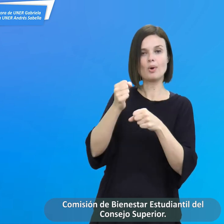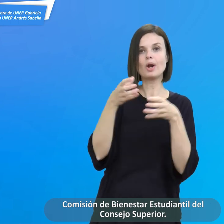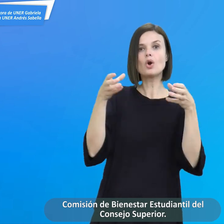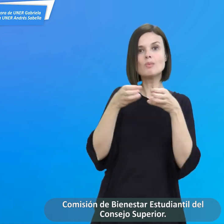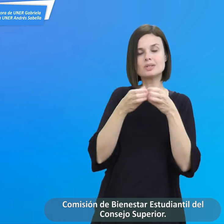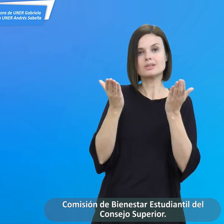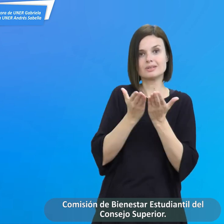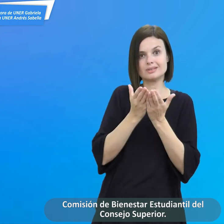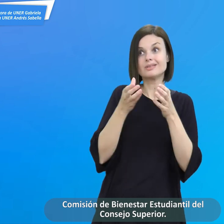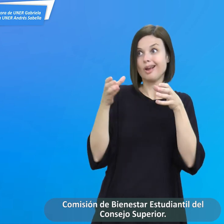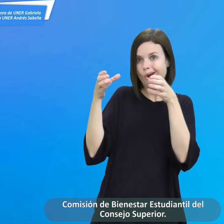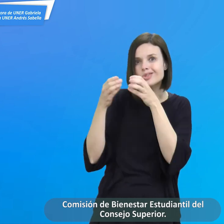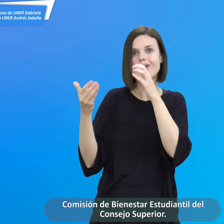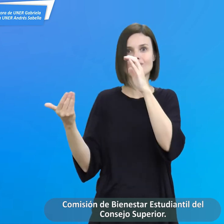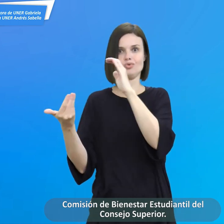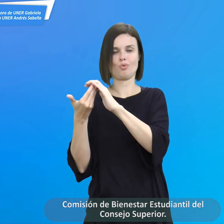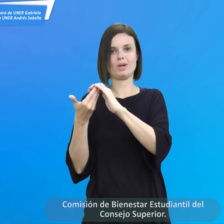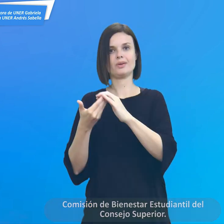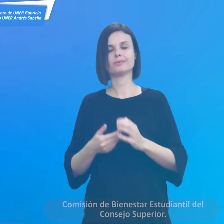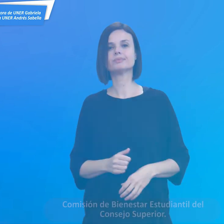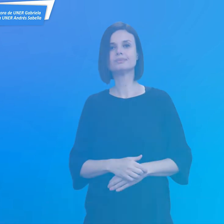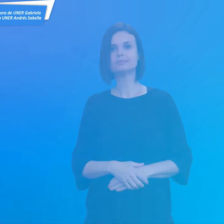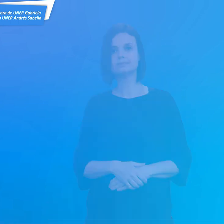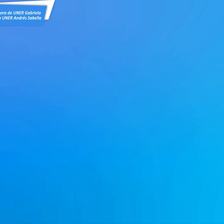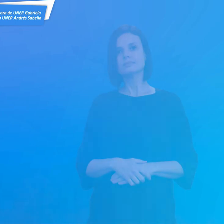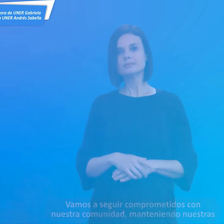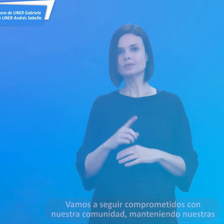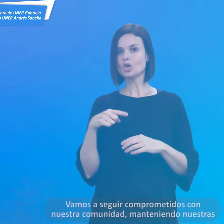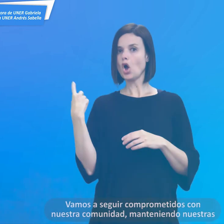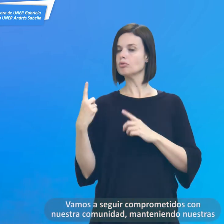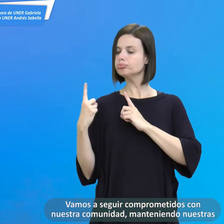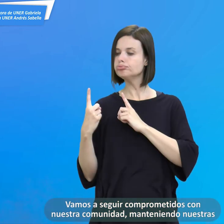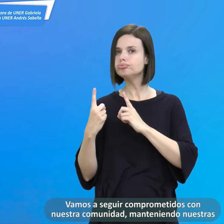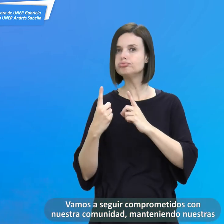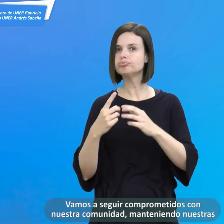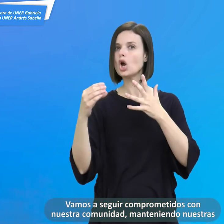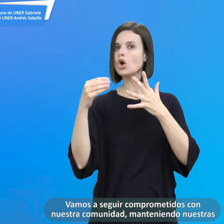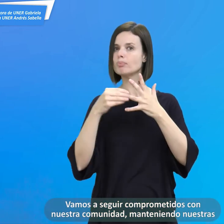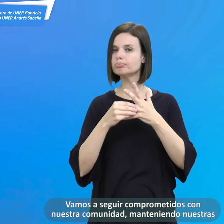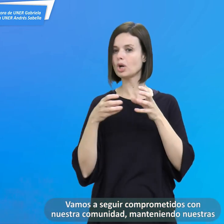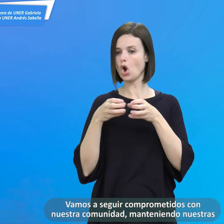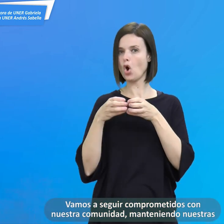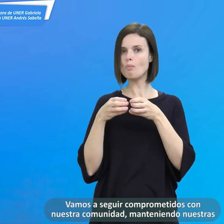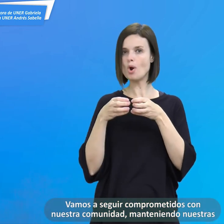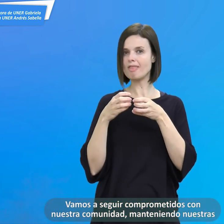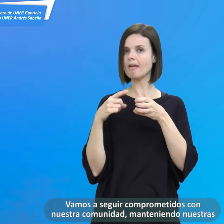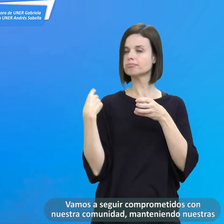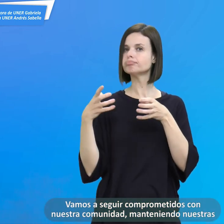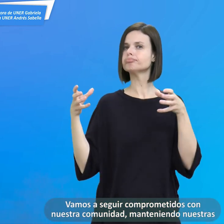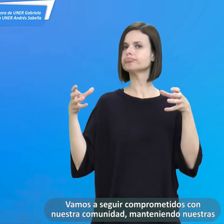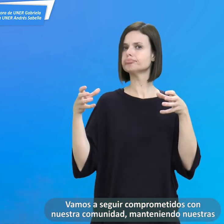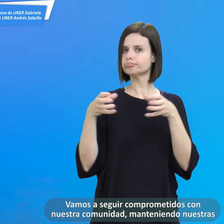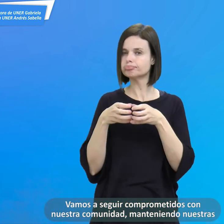oportunamente aprobará la Comisión de Bienestar Estudiantil del Consejo Superior. Vamos a seguir comprometidos